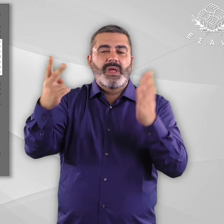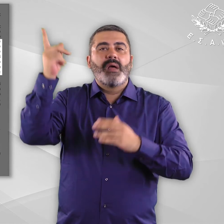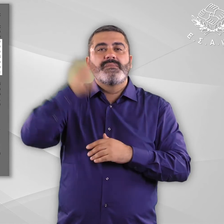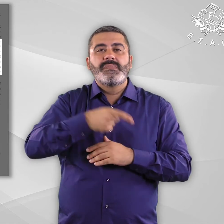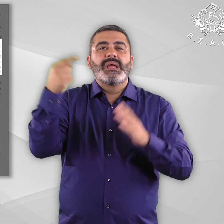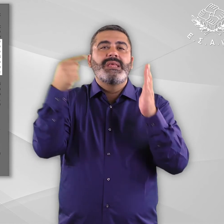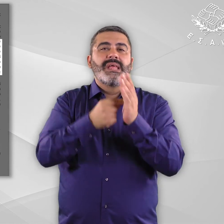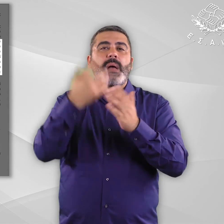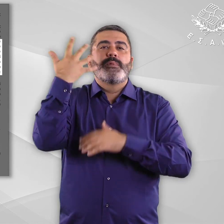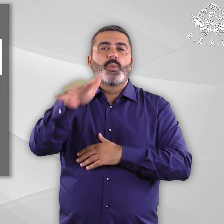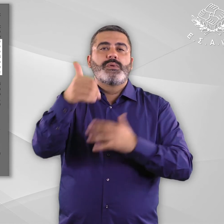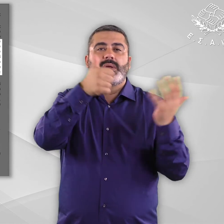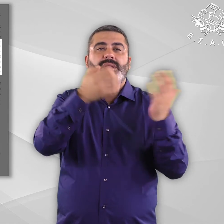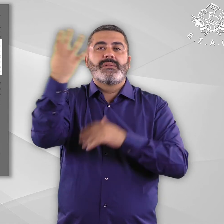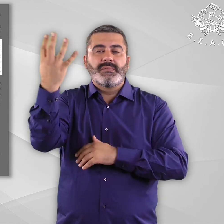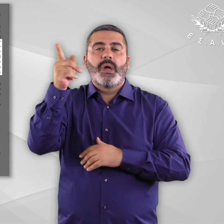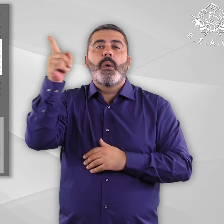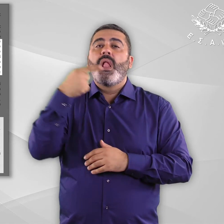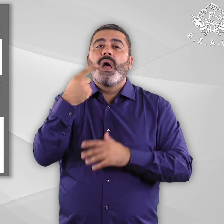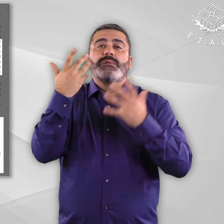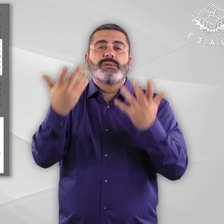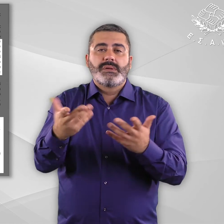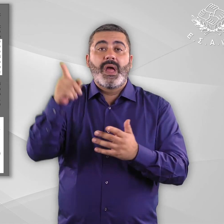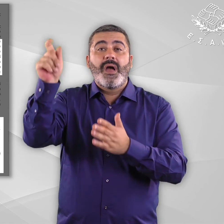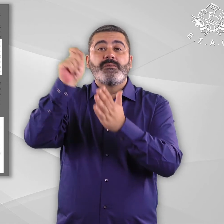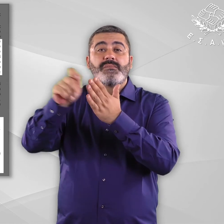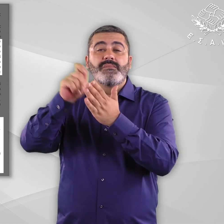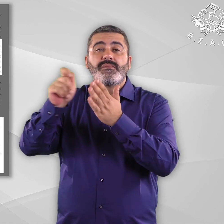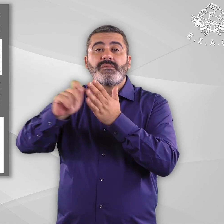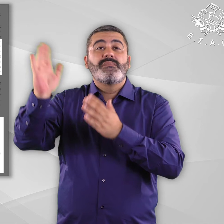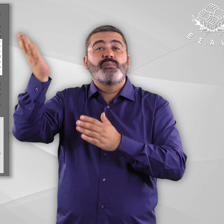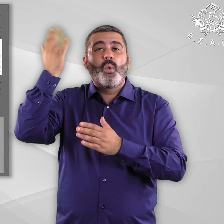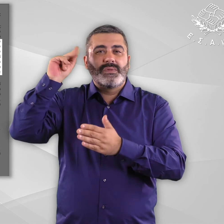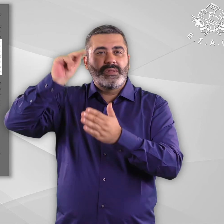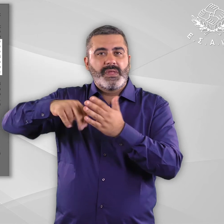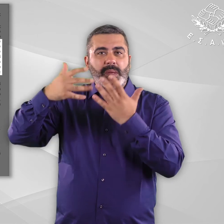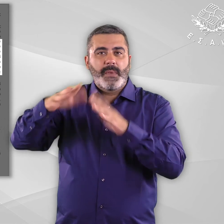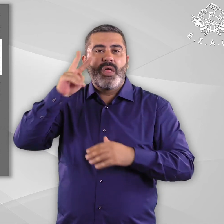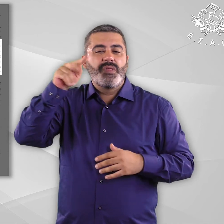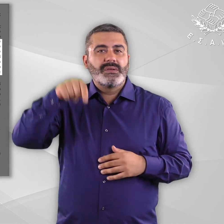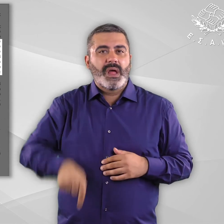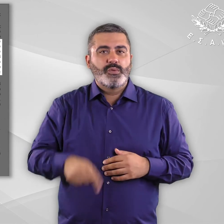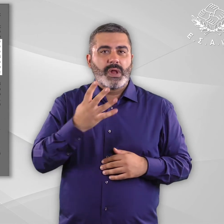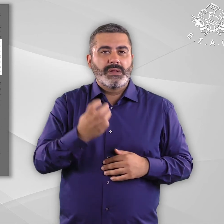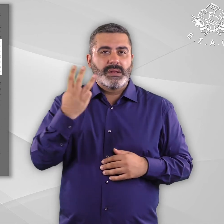περιλαμβάνει τις διατάξεις της συνθήκης του Μαρακές. Βλέπε υποσημείωση 43 για τη διευκόλυνση της πρόσβασης τυφλών,